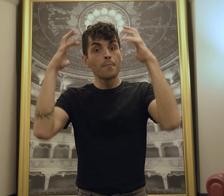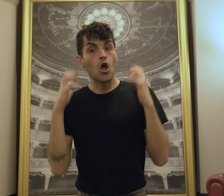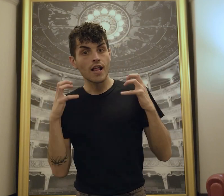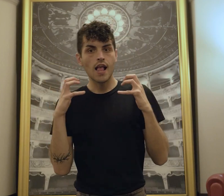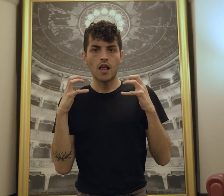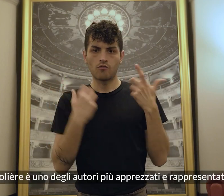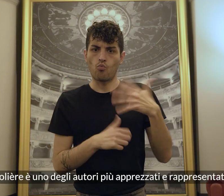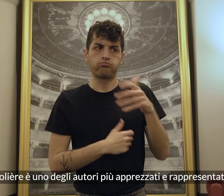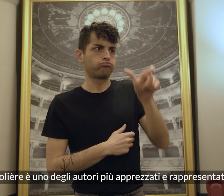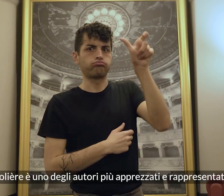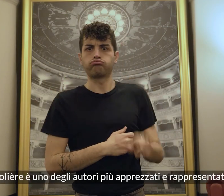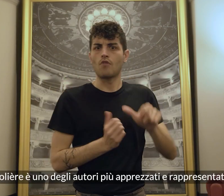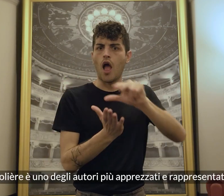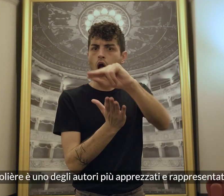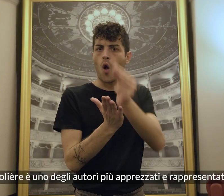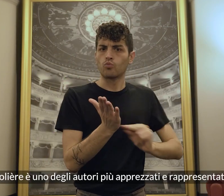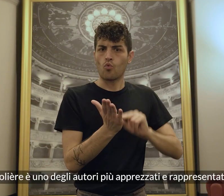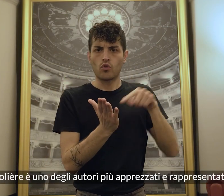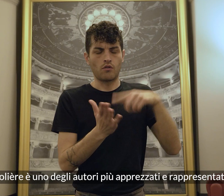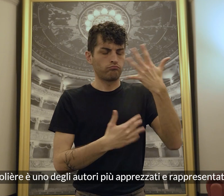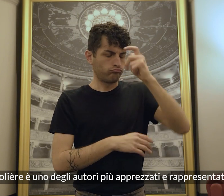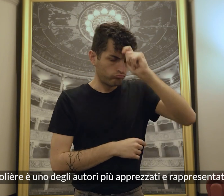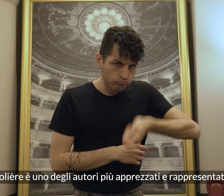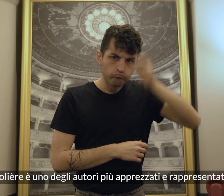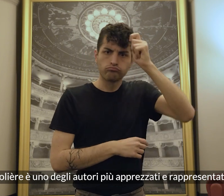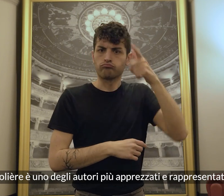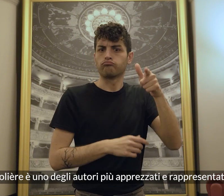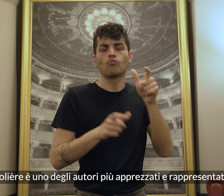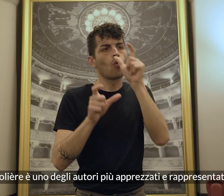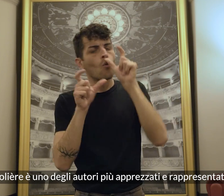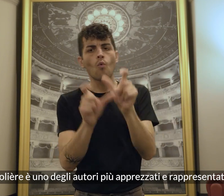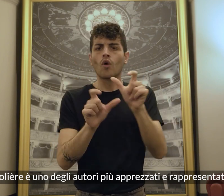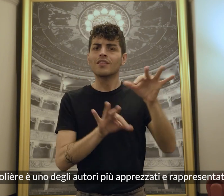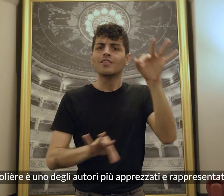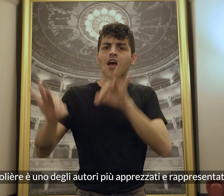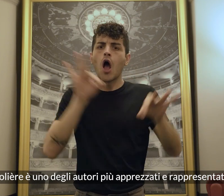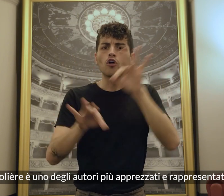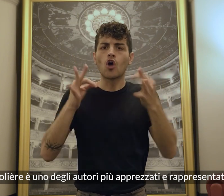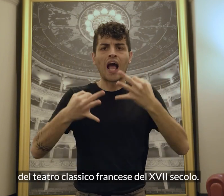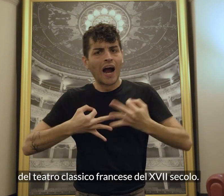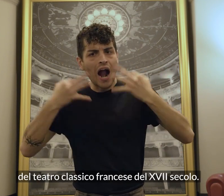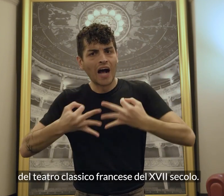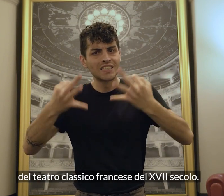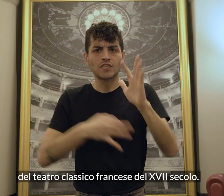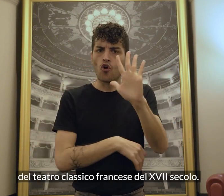Molière è uno degli autori più apprezzati e rappresentati del teatro classico